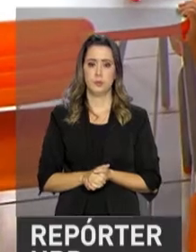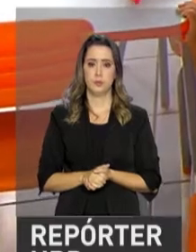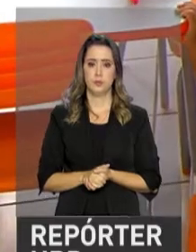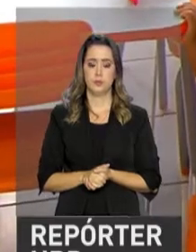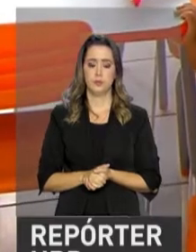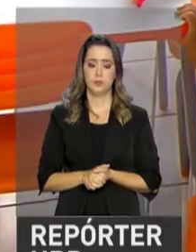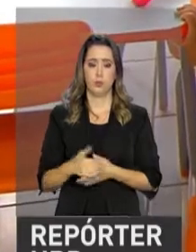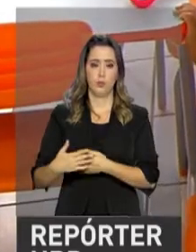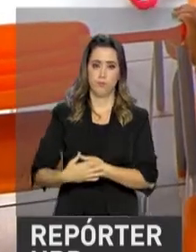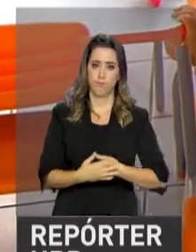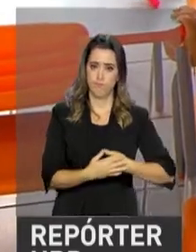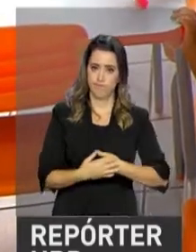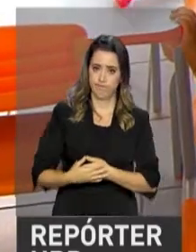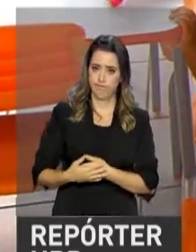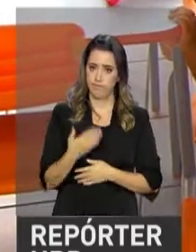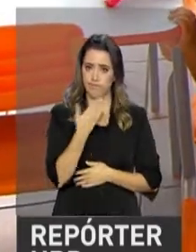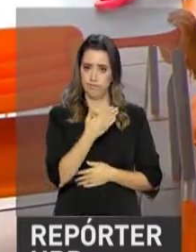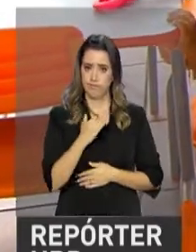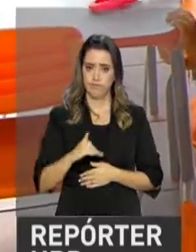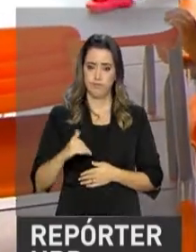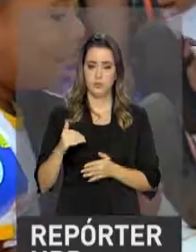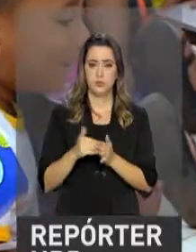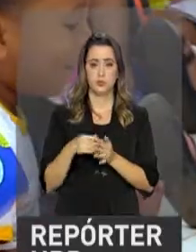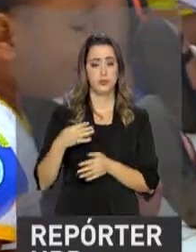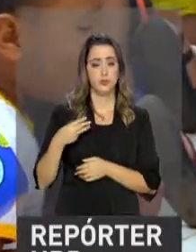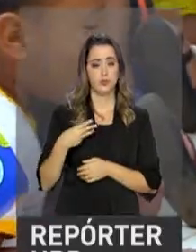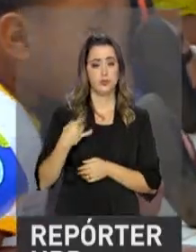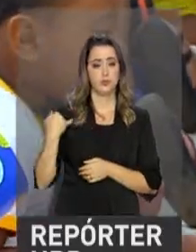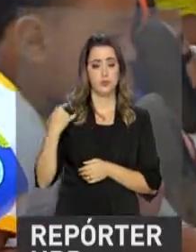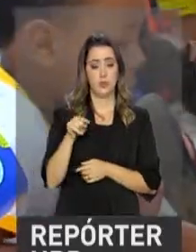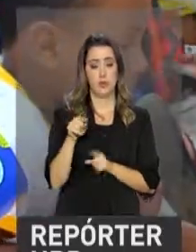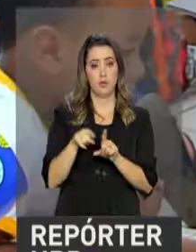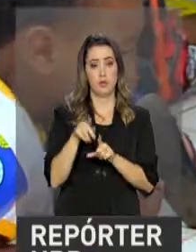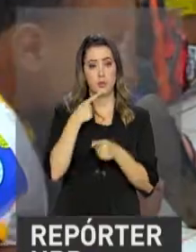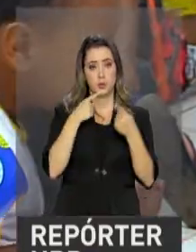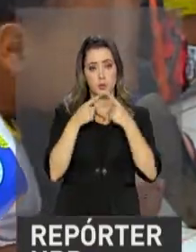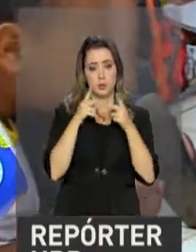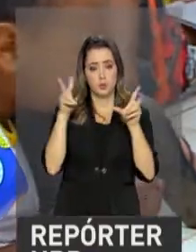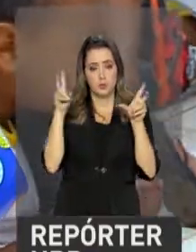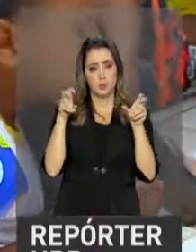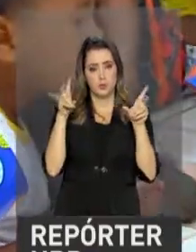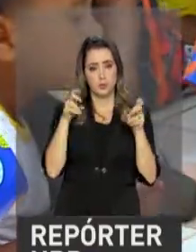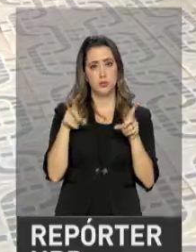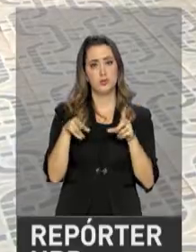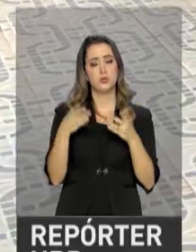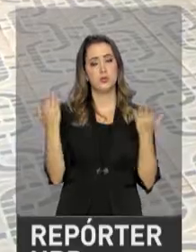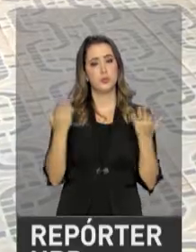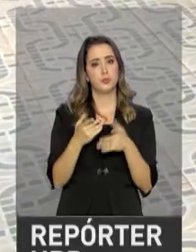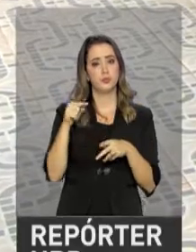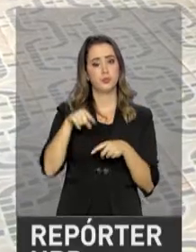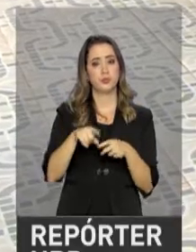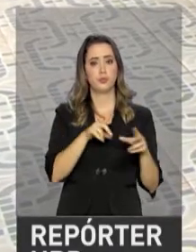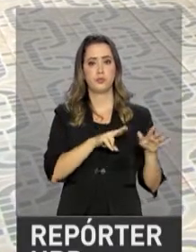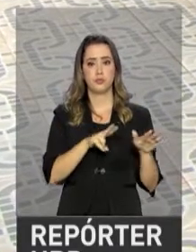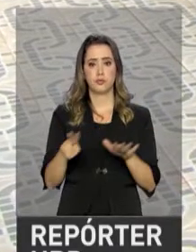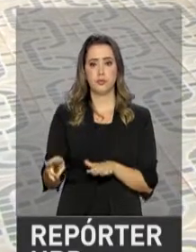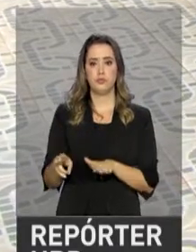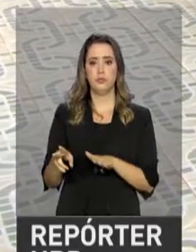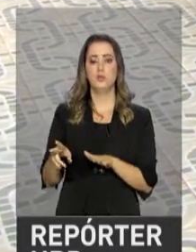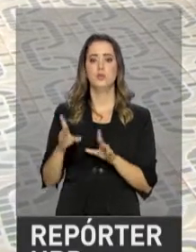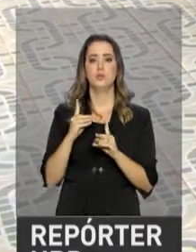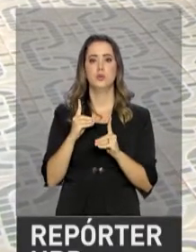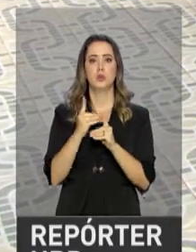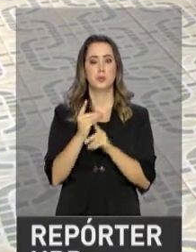Primeira infância. Para discutir o tema, Brasília cedia nesta semana um encontro internacional. A iniciativa é uma